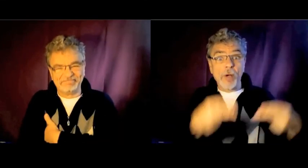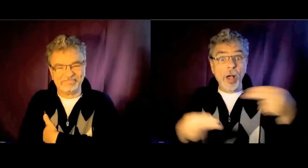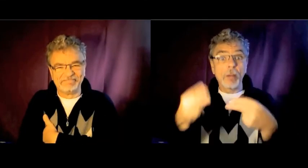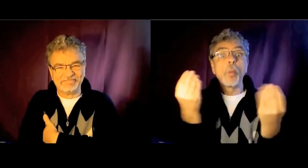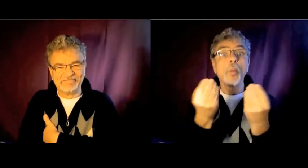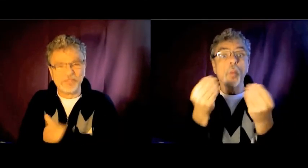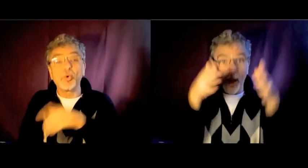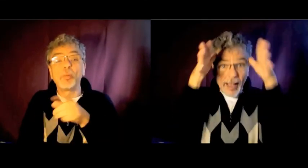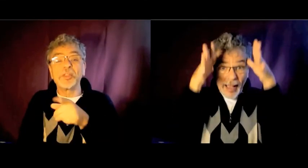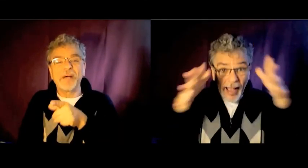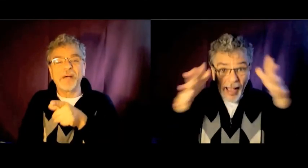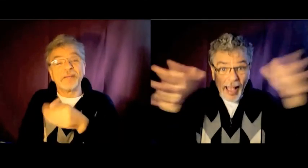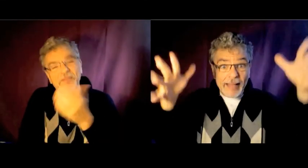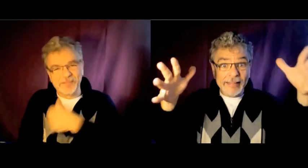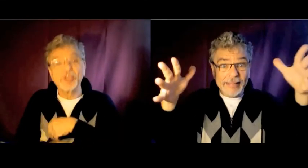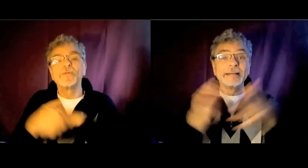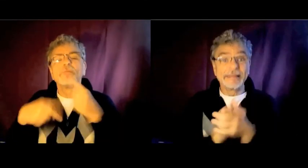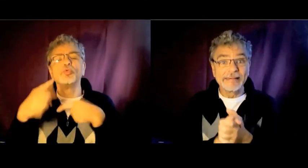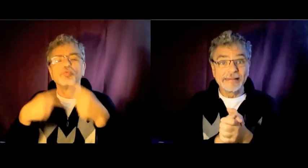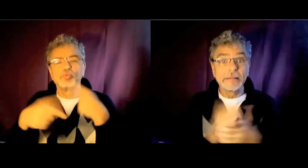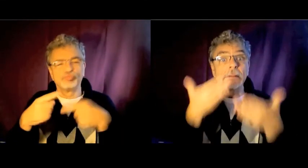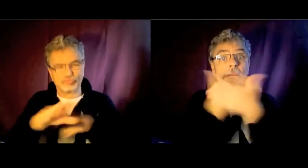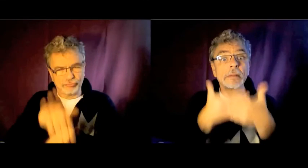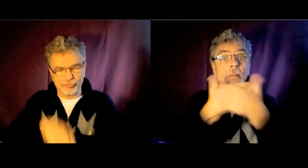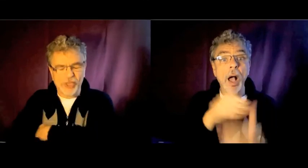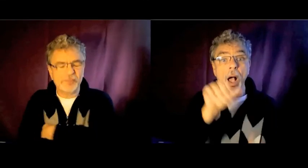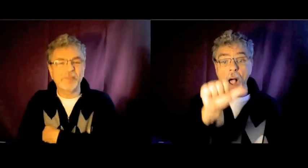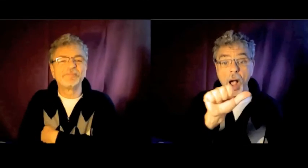Ah, je ne comprenais pas, je vais vous inquiéter pas.